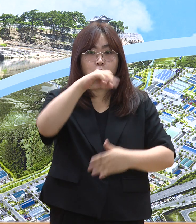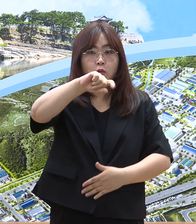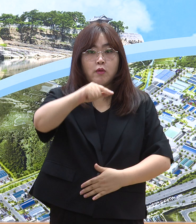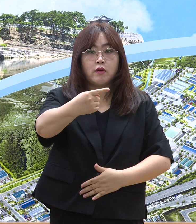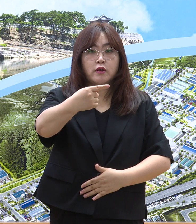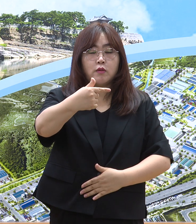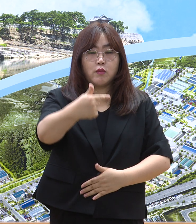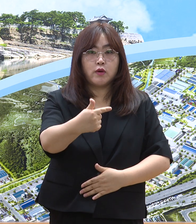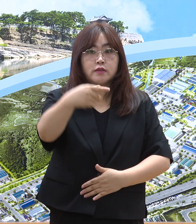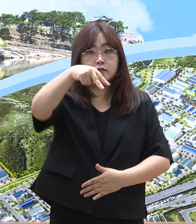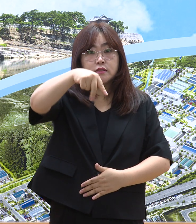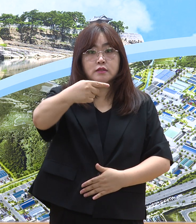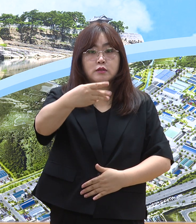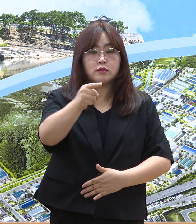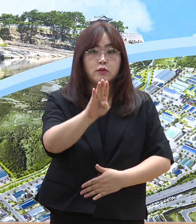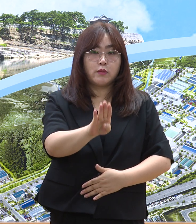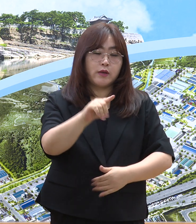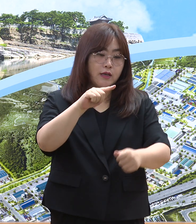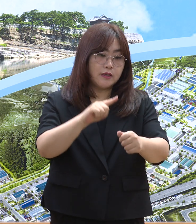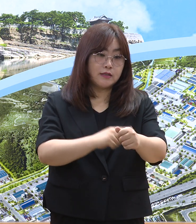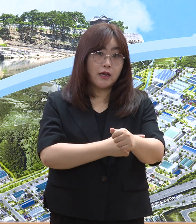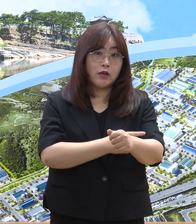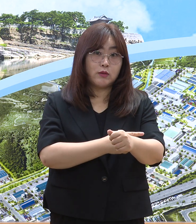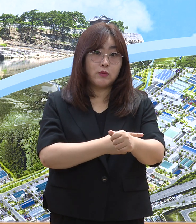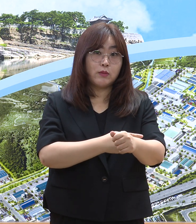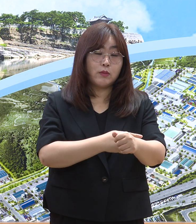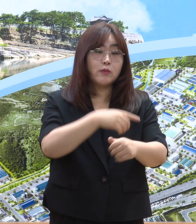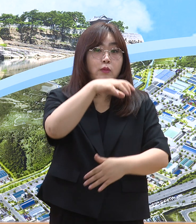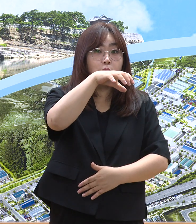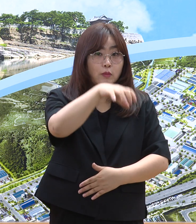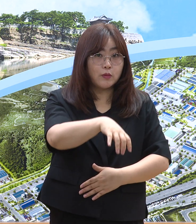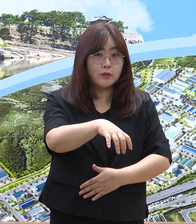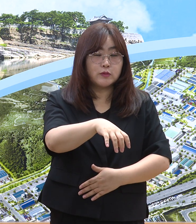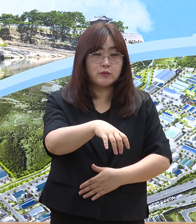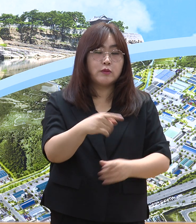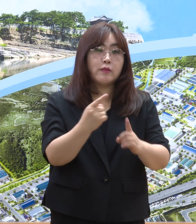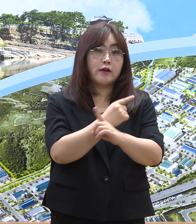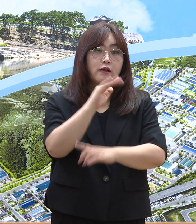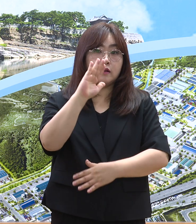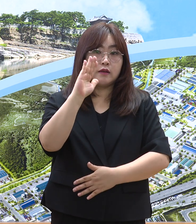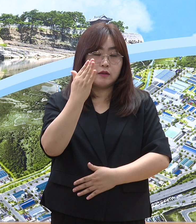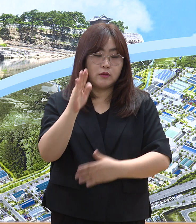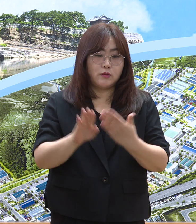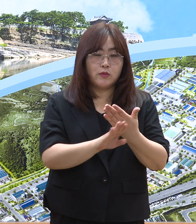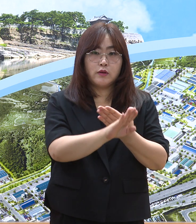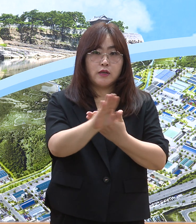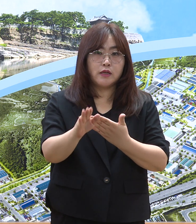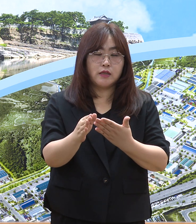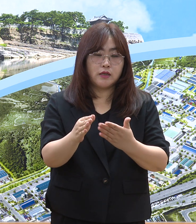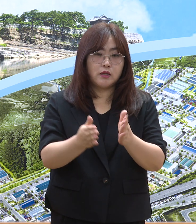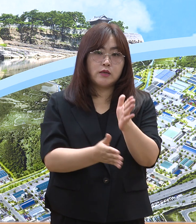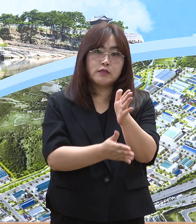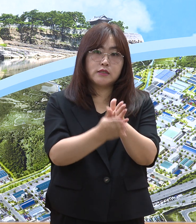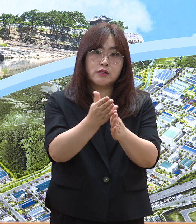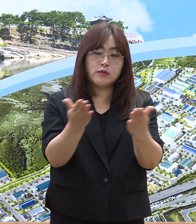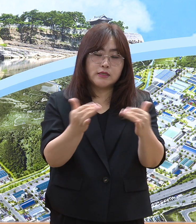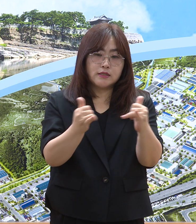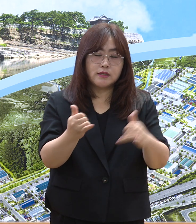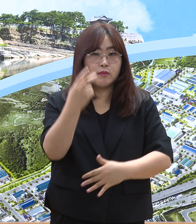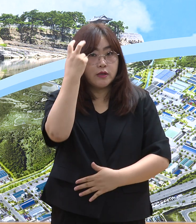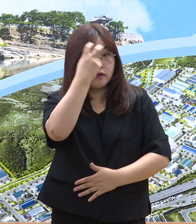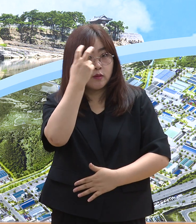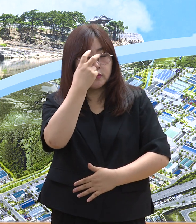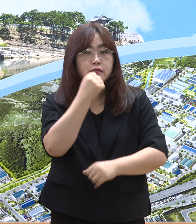진료기관으로 자동 전환되고 거외기관은 우리시에서 시설과 인력, 기준 등을 면밀히